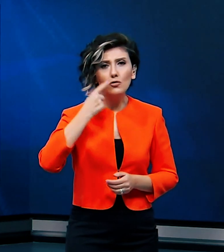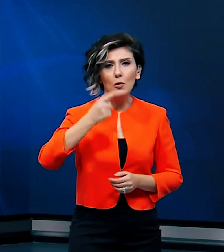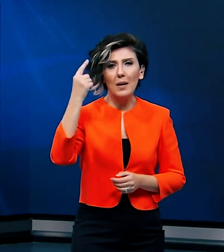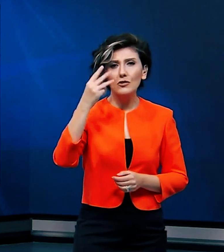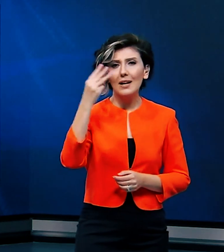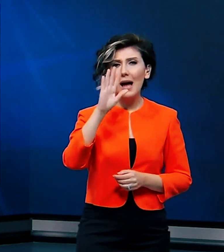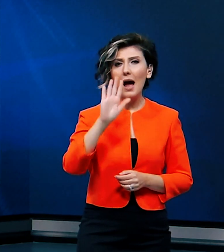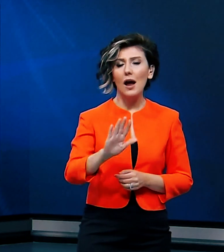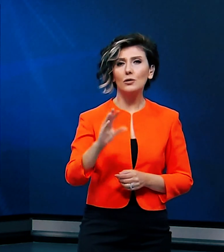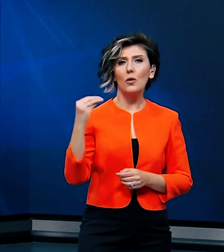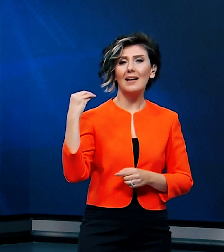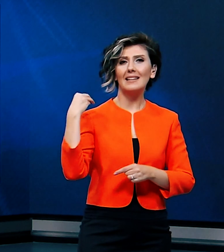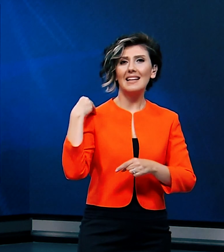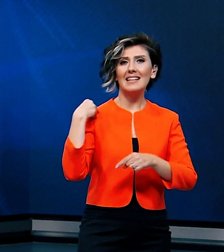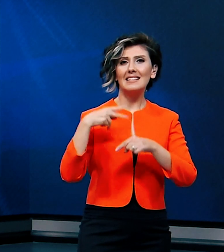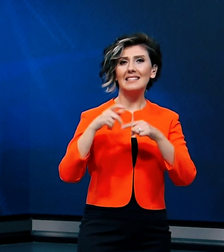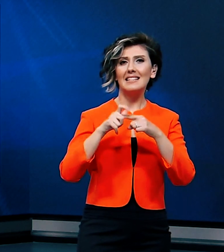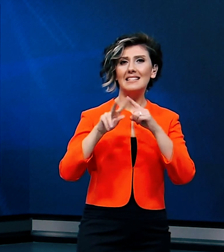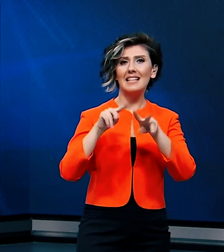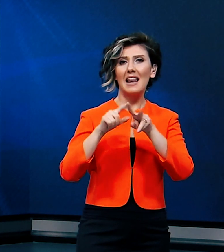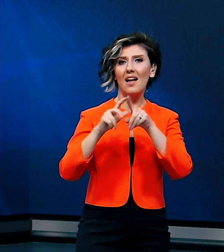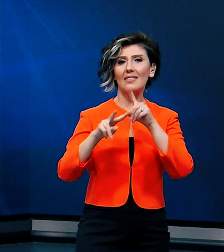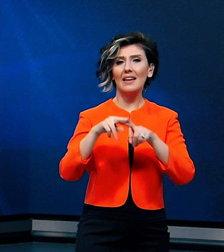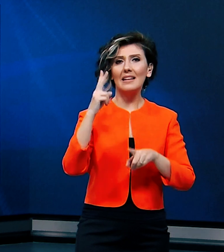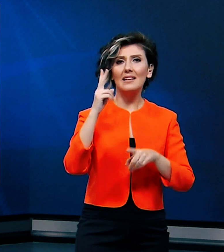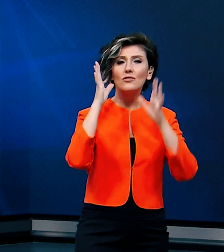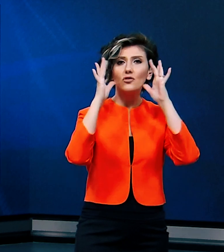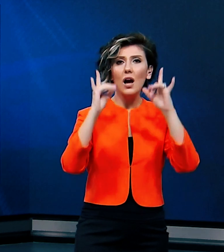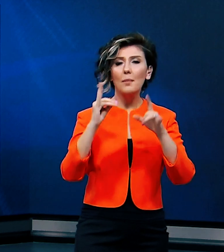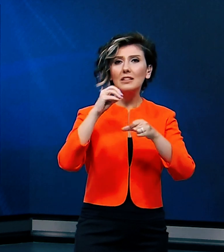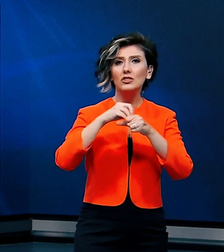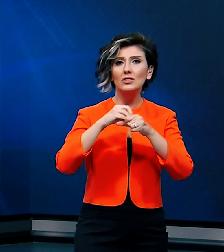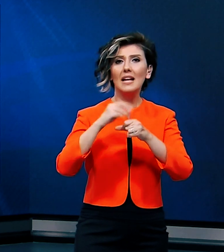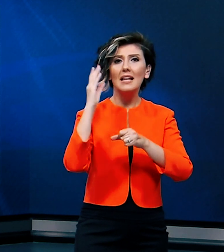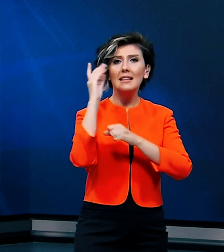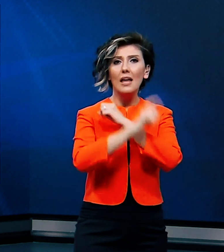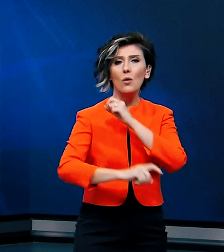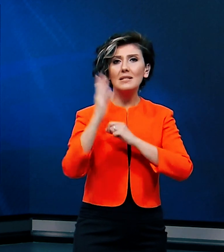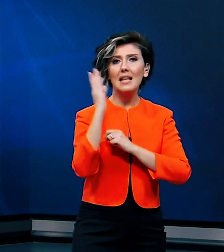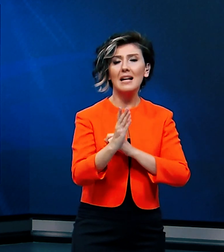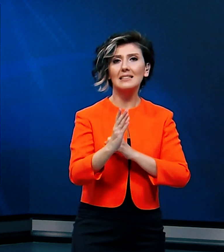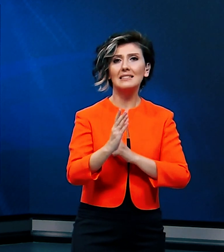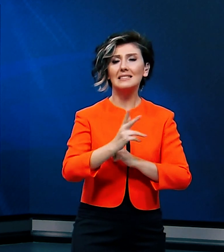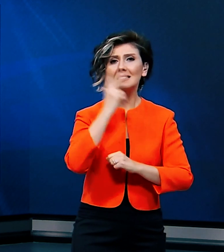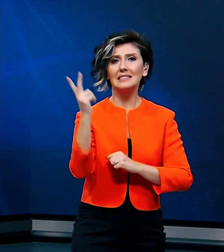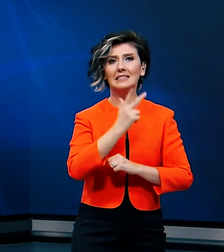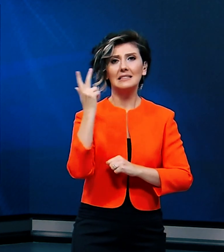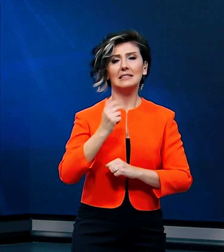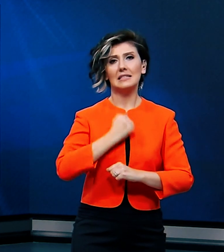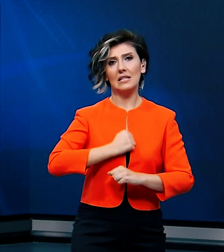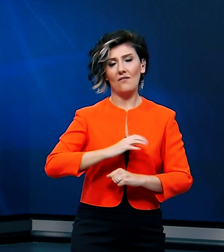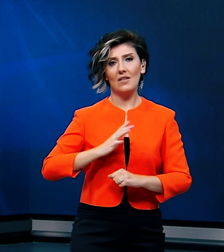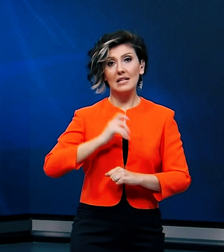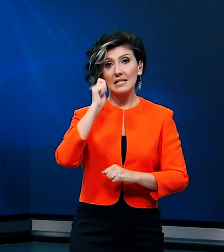Cumhurbaşkanı Recep Tayyip Erdoğan Yeni Zelanda'da iki camiye yönelik terör saldırısını sert şekilde kınadı.